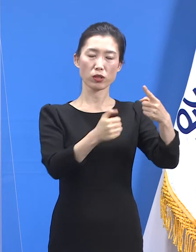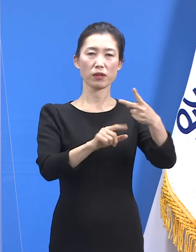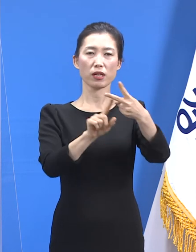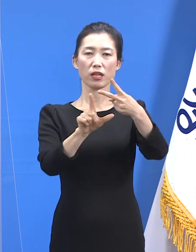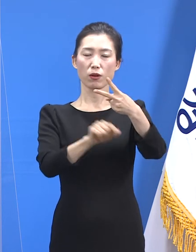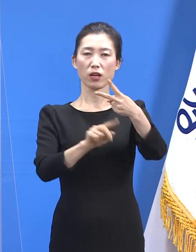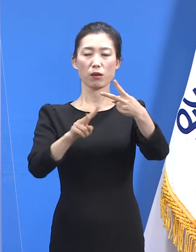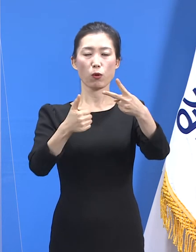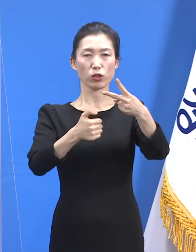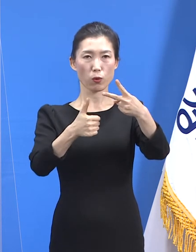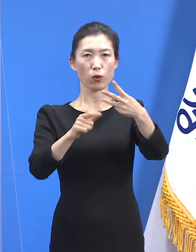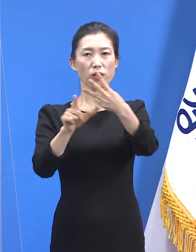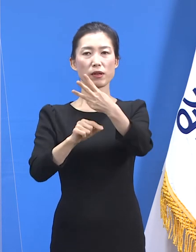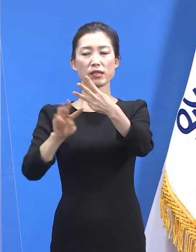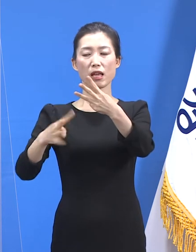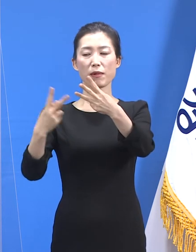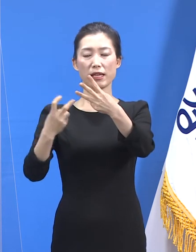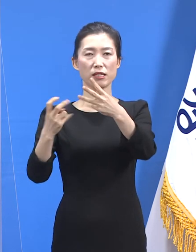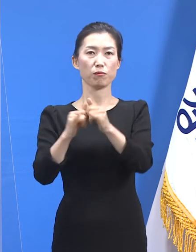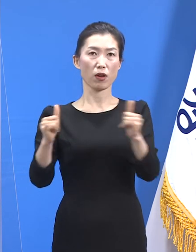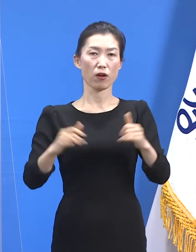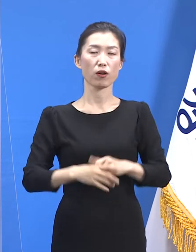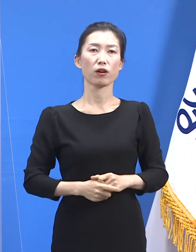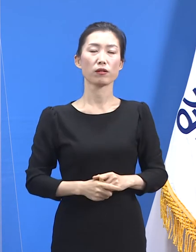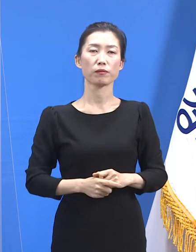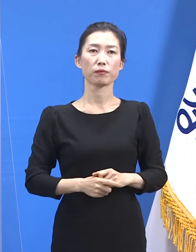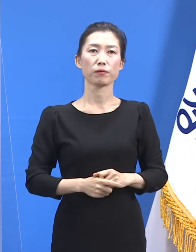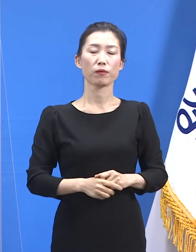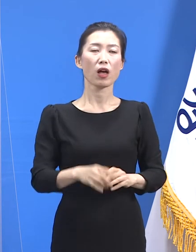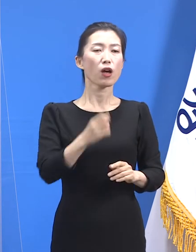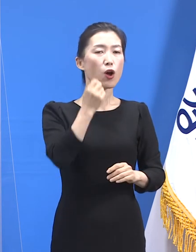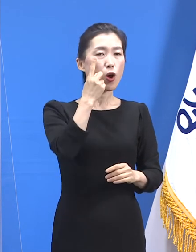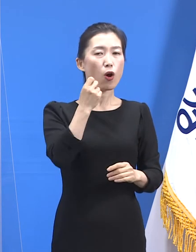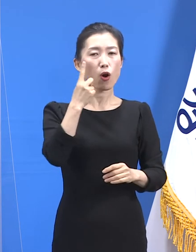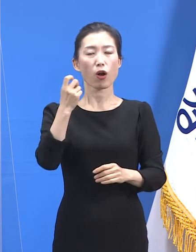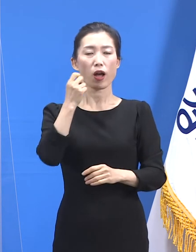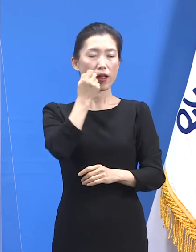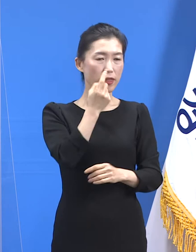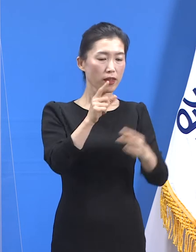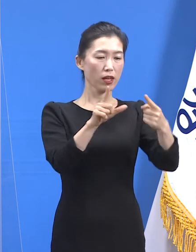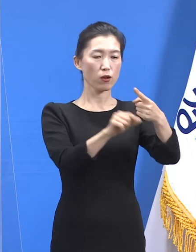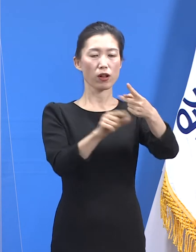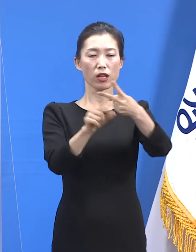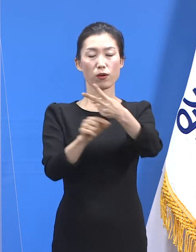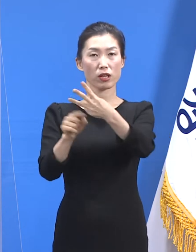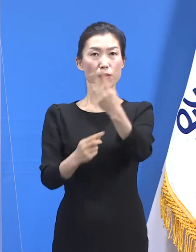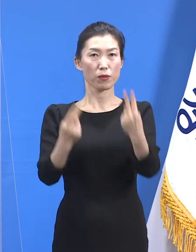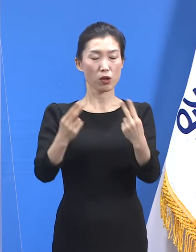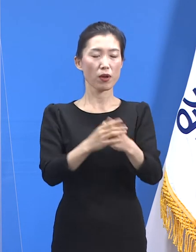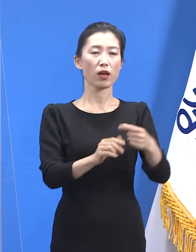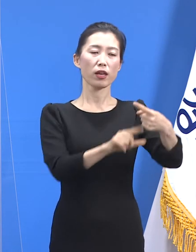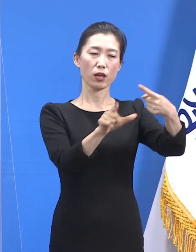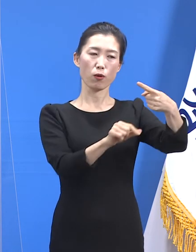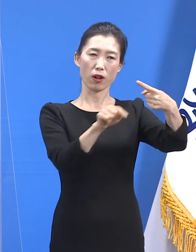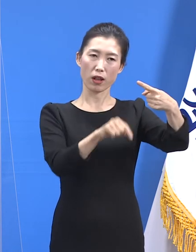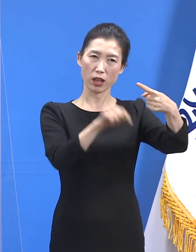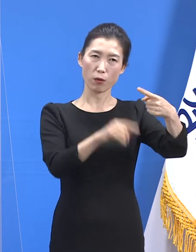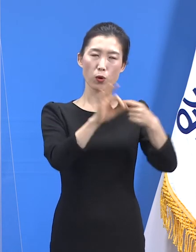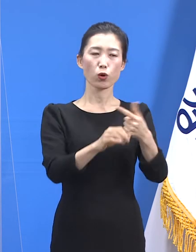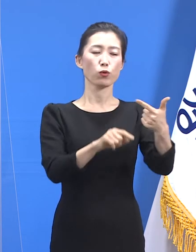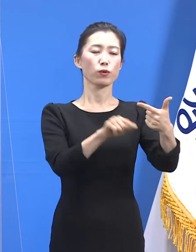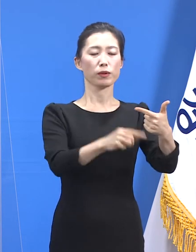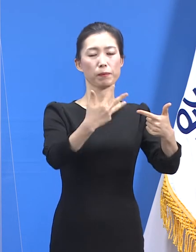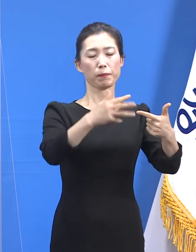252명, 3월 420명입니다. 월별 비율로 보면 1월에는 전체 도내 확진자 중 6